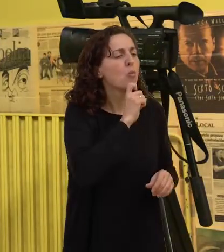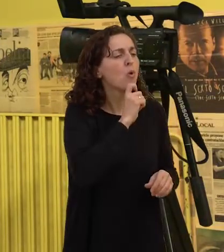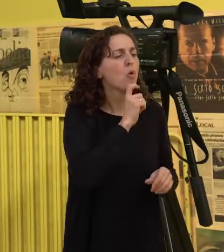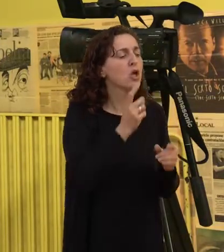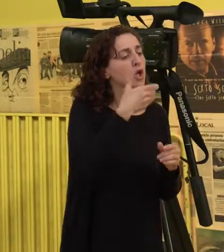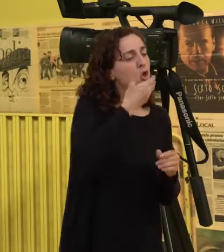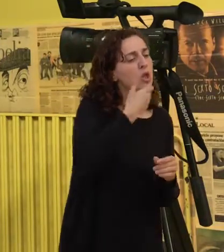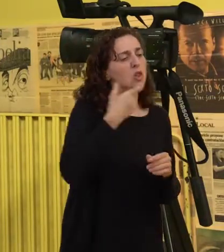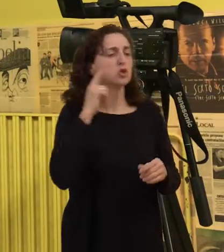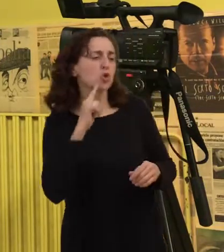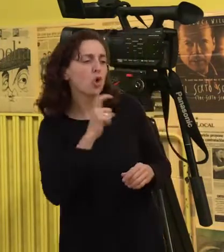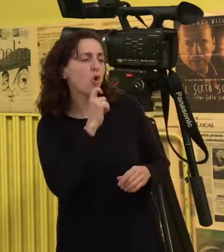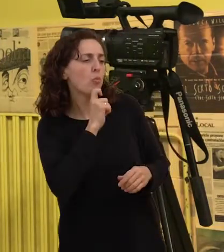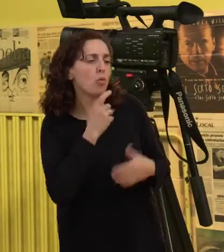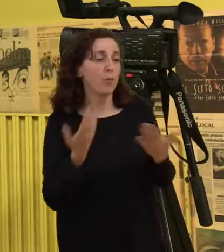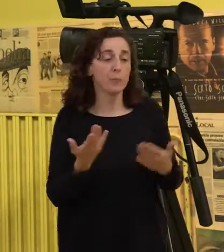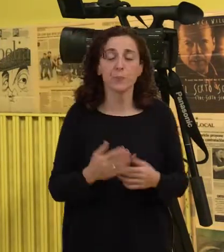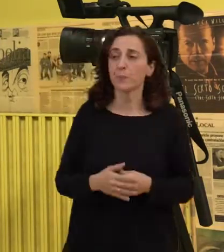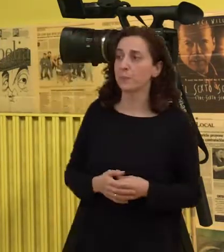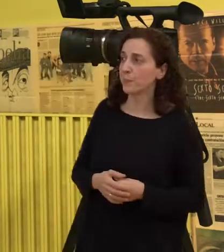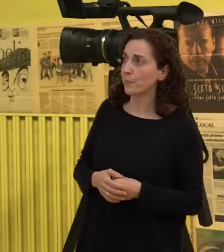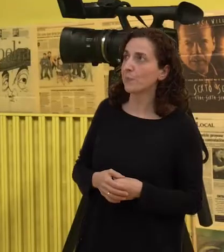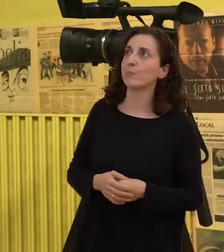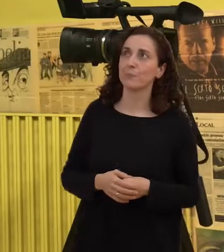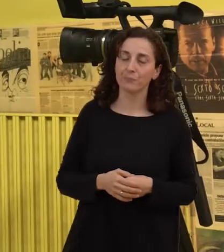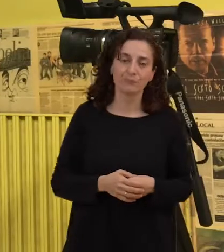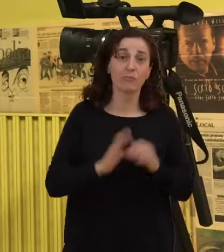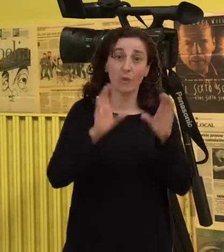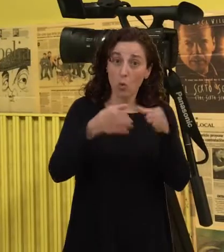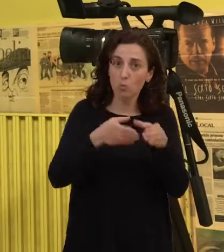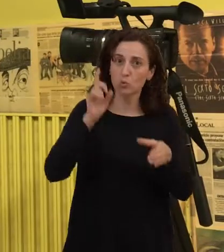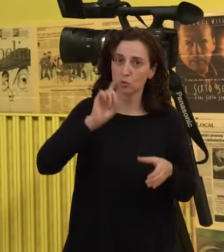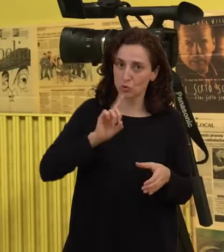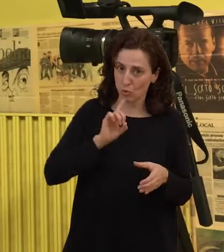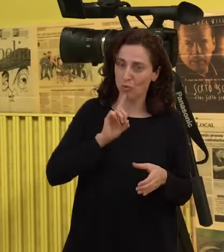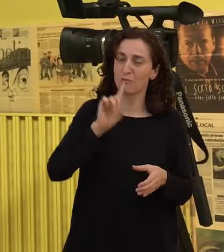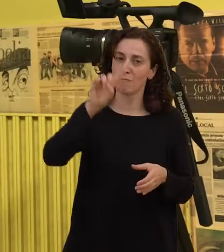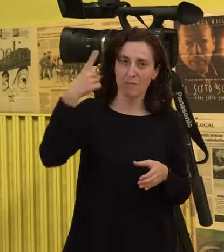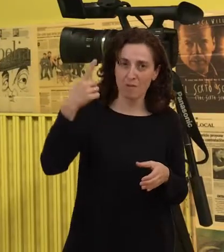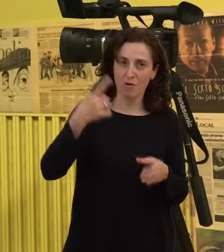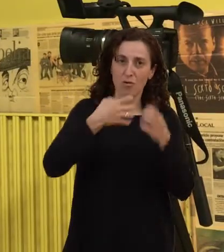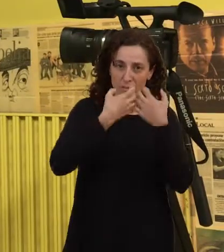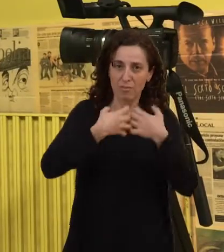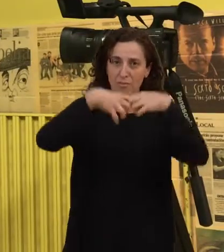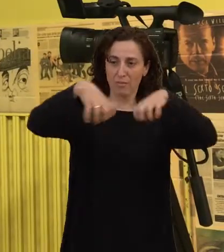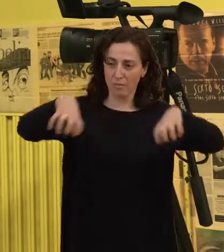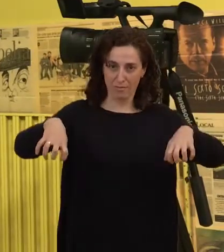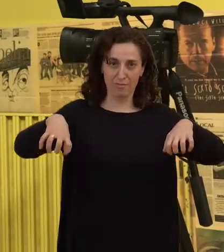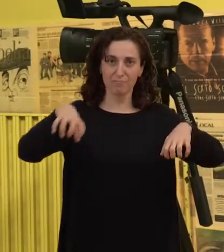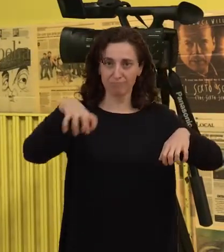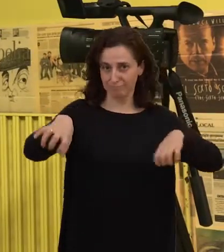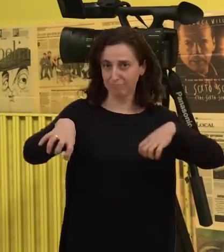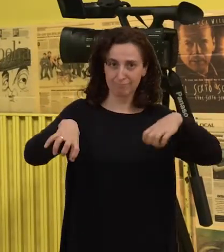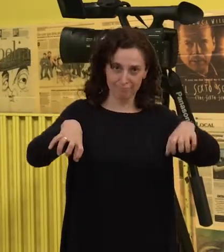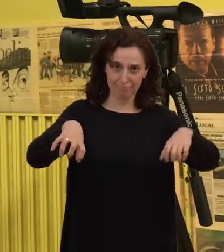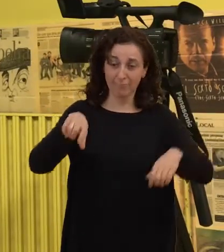Bueno, el colectivo sordo había que dividirlo primeramente en dos grandes colectivos, el